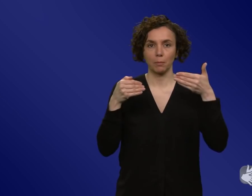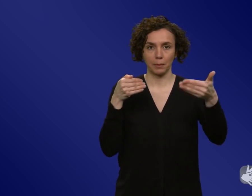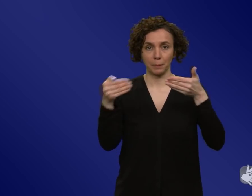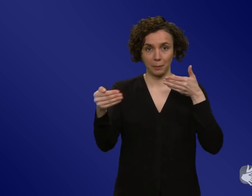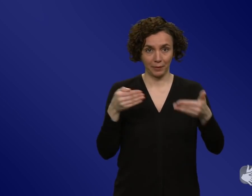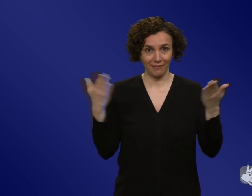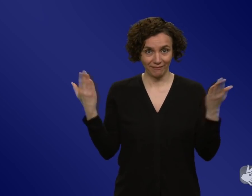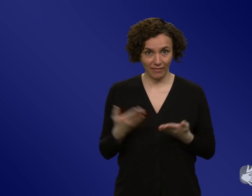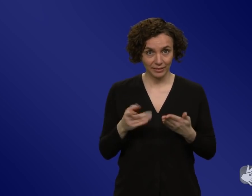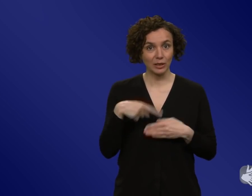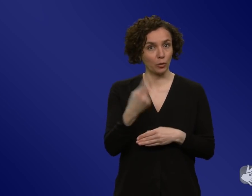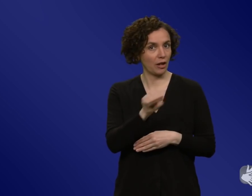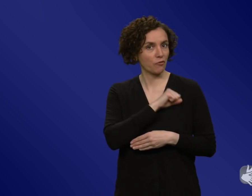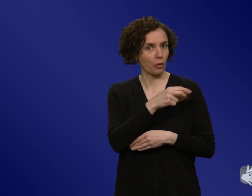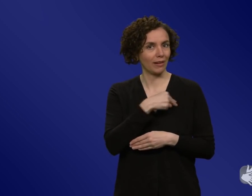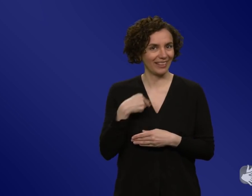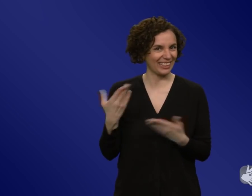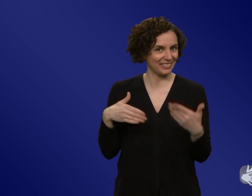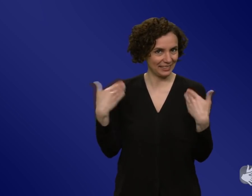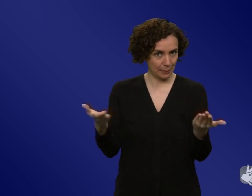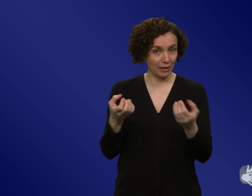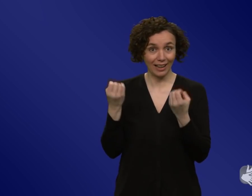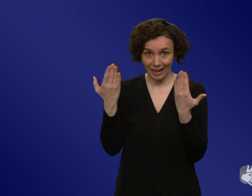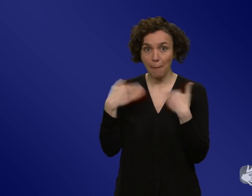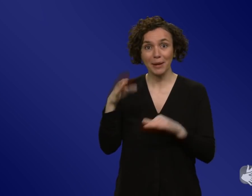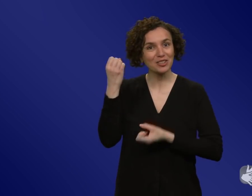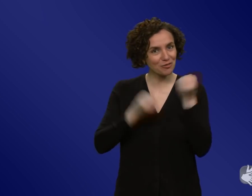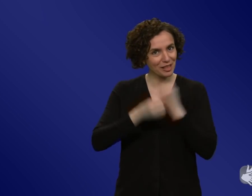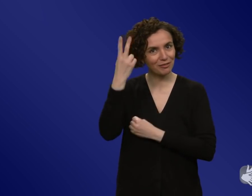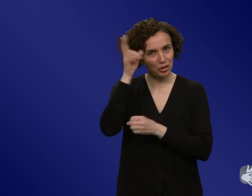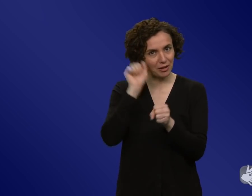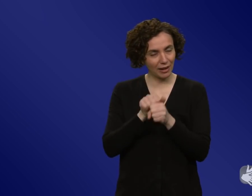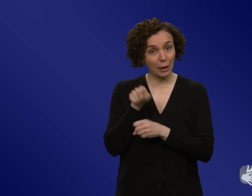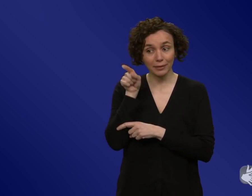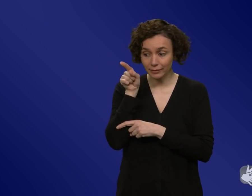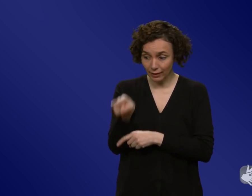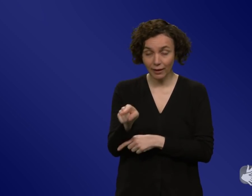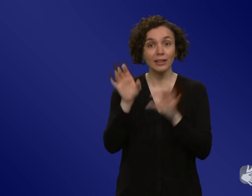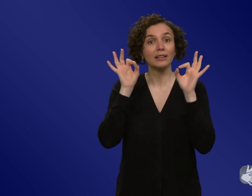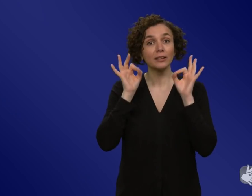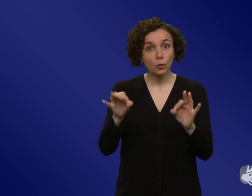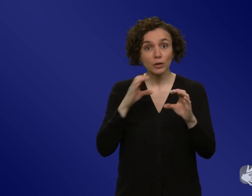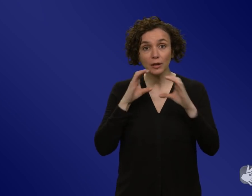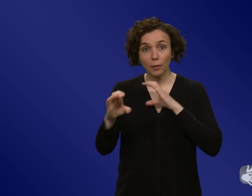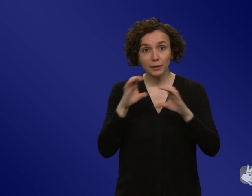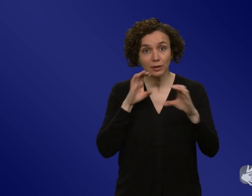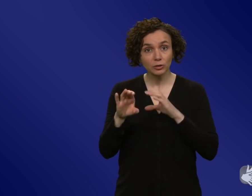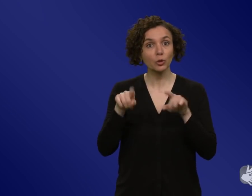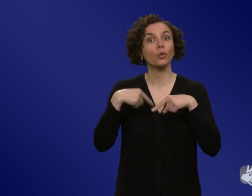ersparen. Also das ist ein bisschen komplexer und kann aber natürlich, wenn es gut gemacht ist, die informierte Entscheidung erleichtern. Und